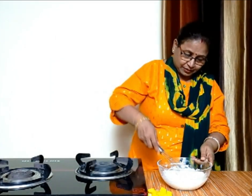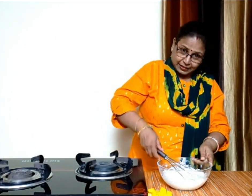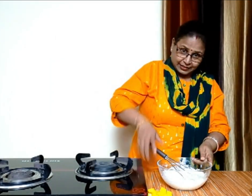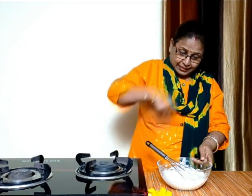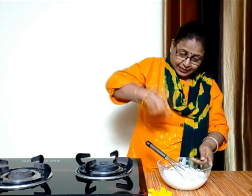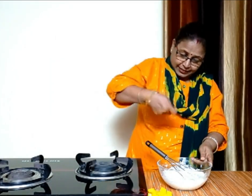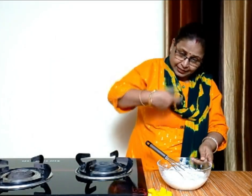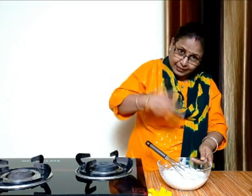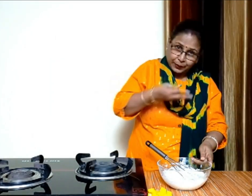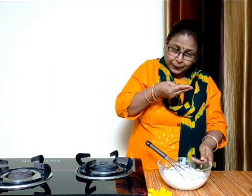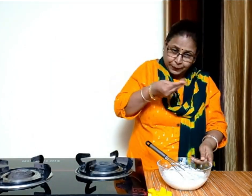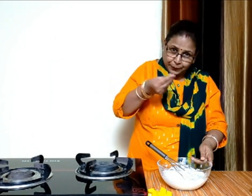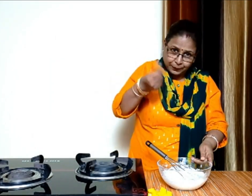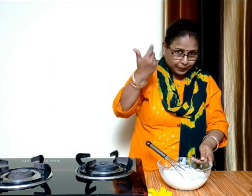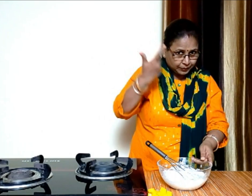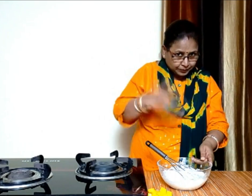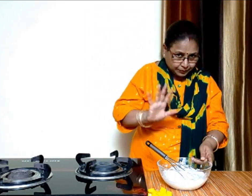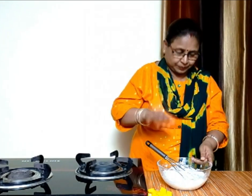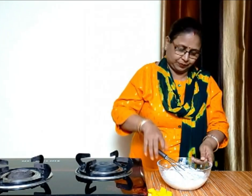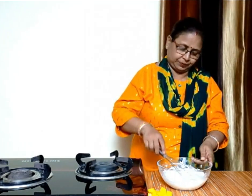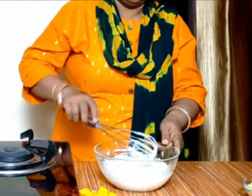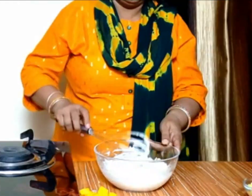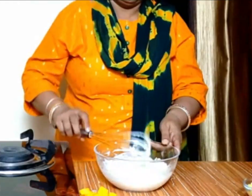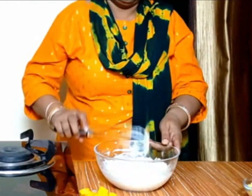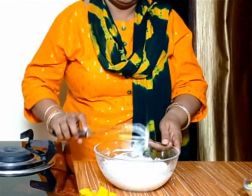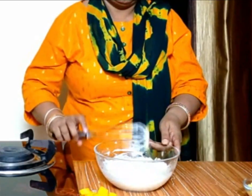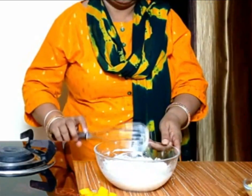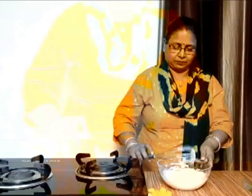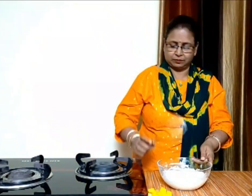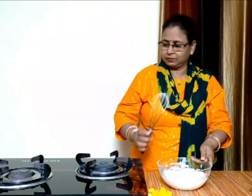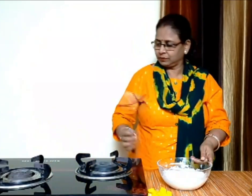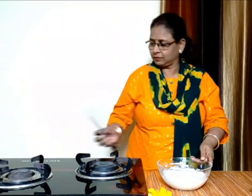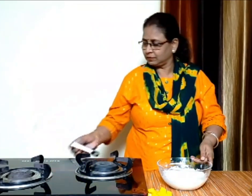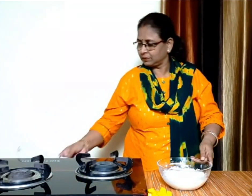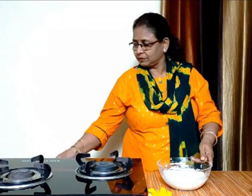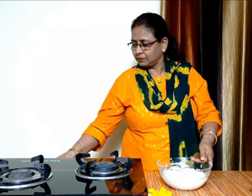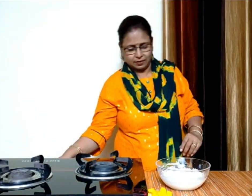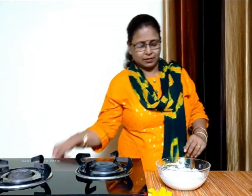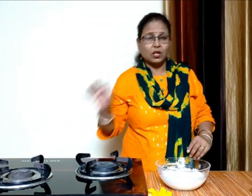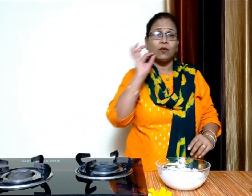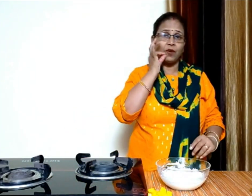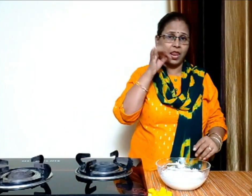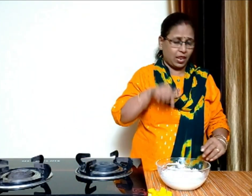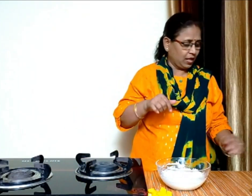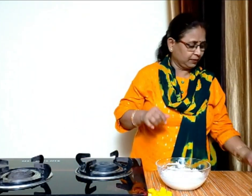ये अच्छे से मिल गया है और चीनी भी मेल्ट हो गई है अब इसमें फ्रूट्स डालेंगे